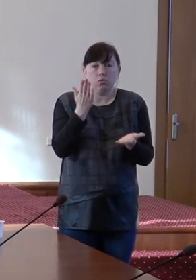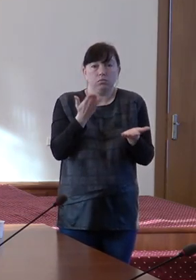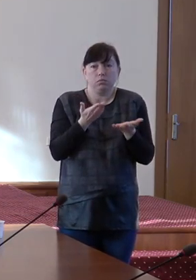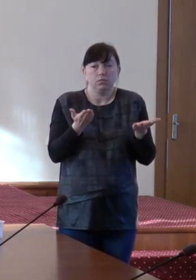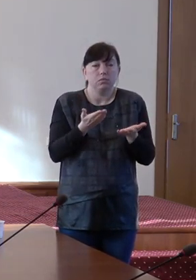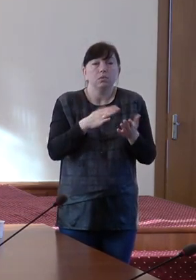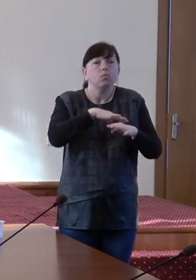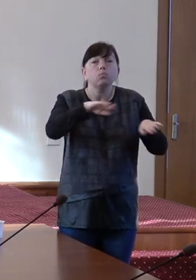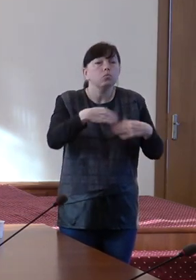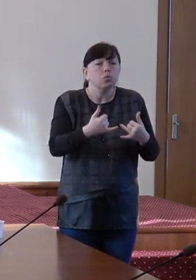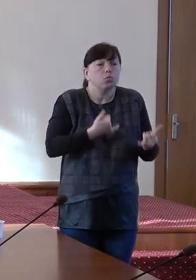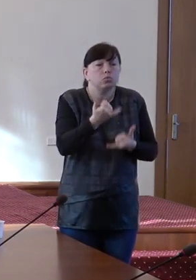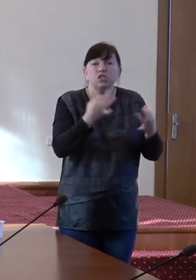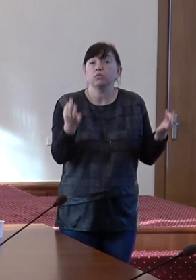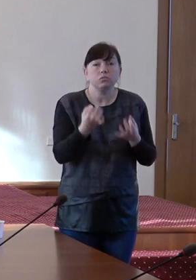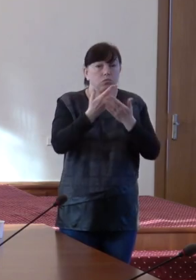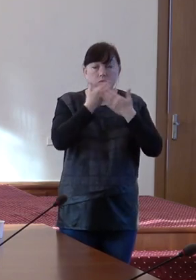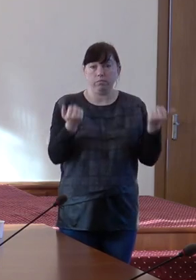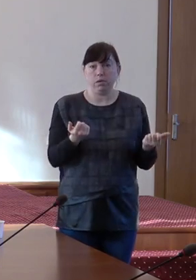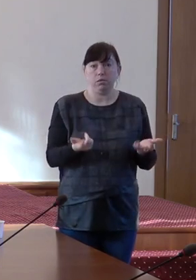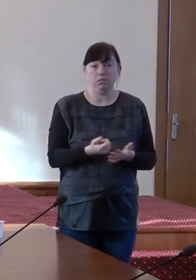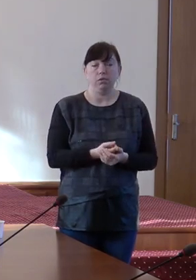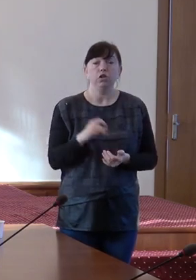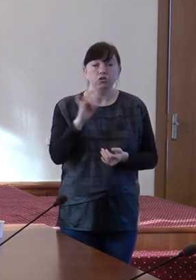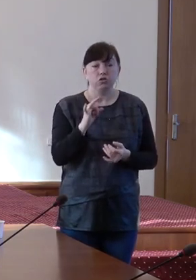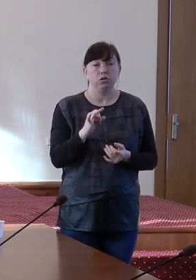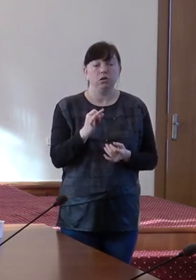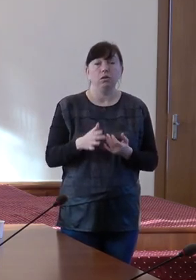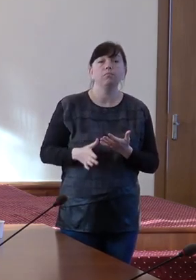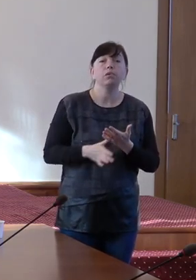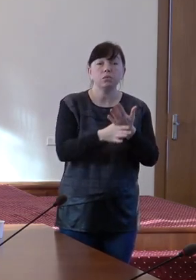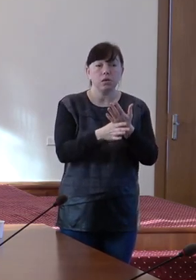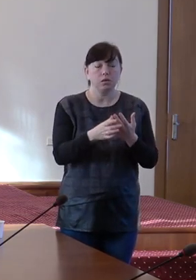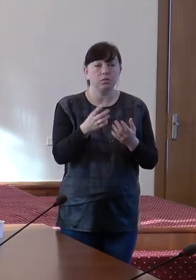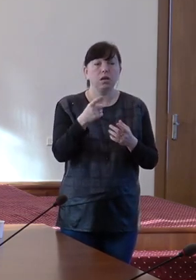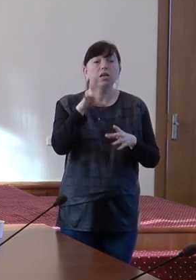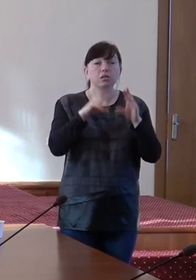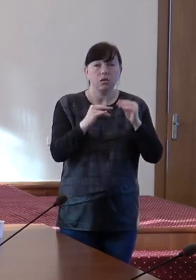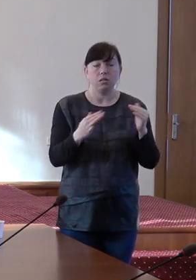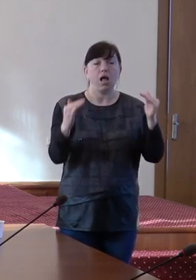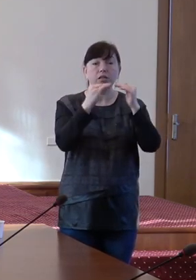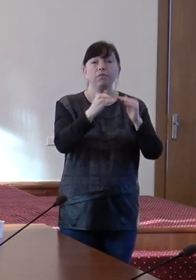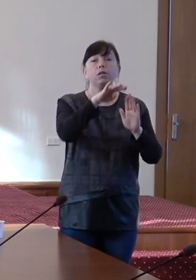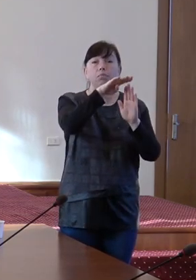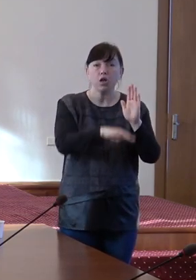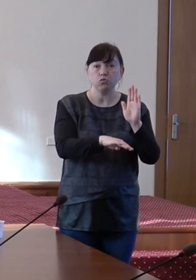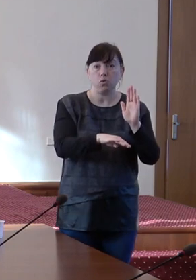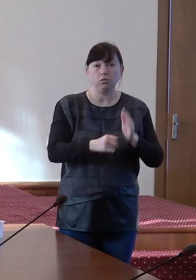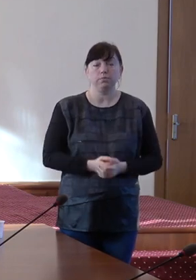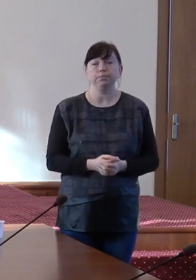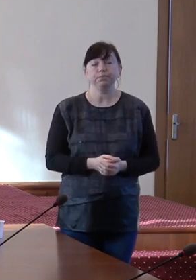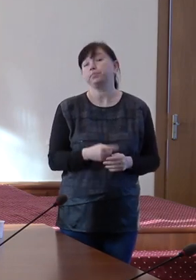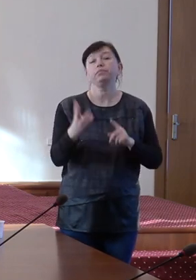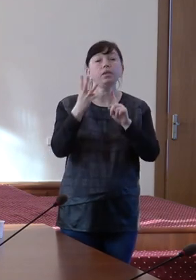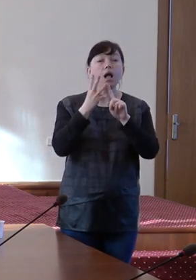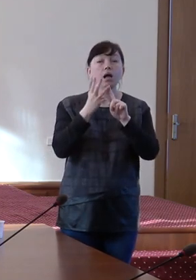practic pustie de servicii sociale, iar prestațiile se regăsesc mult mai puțin. O a